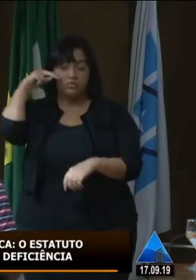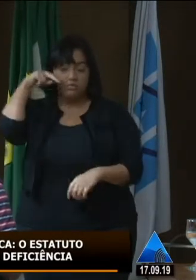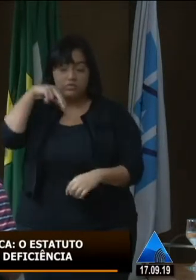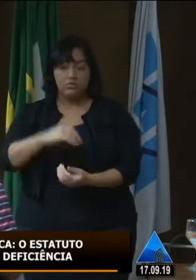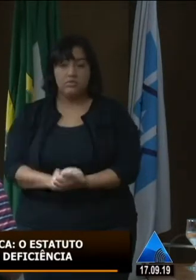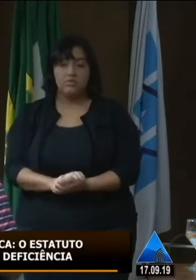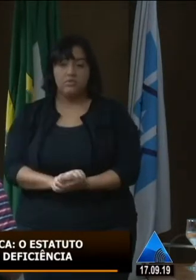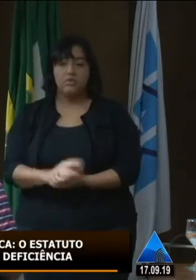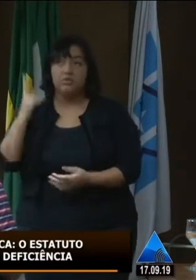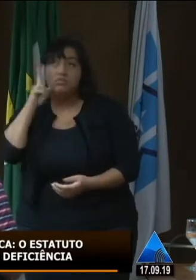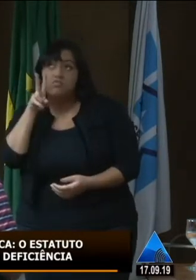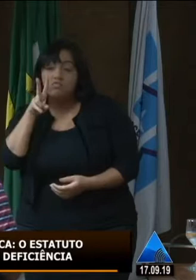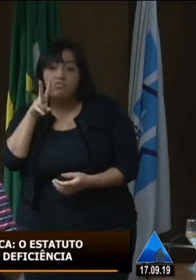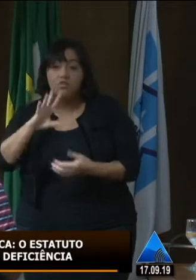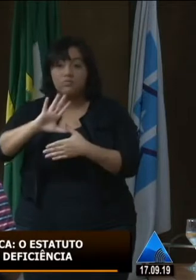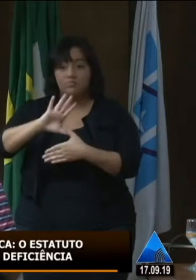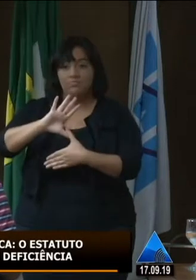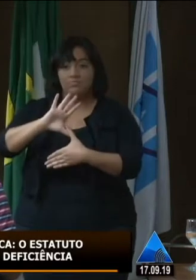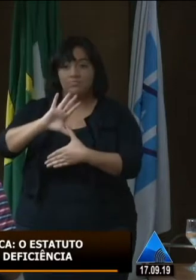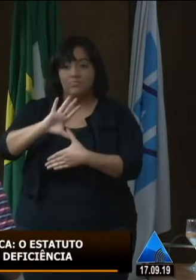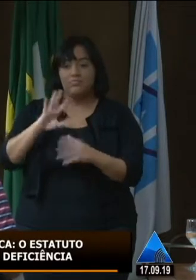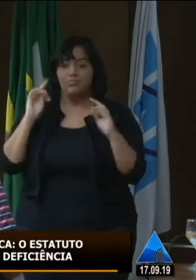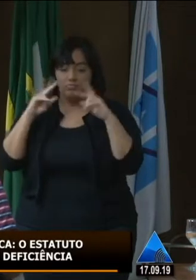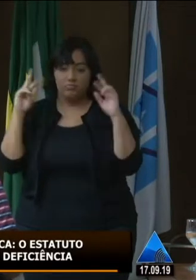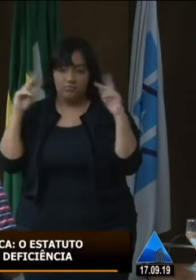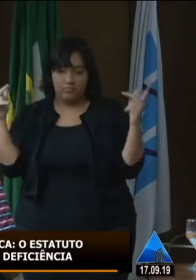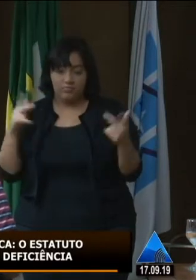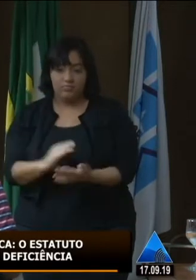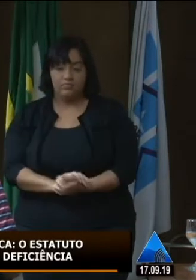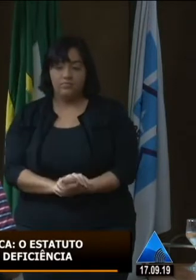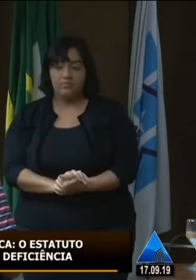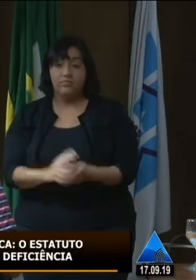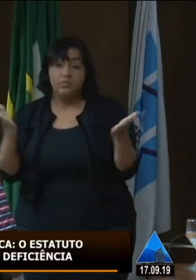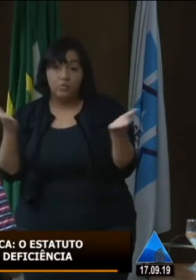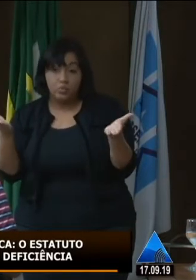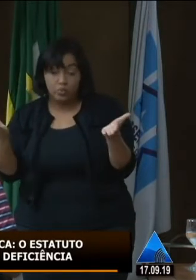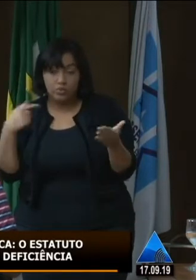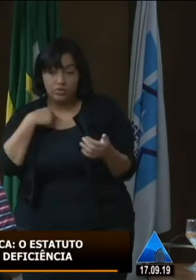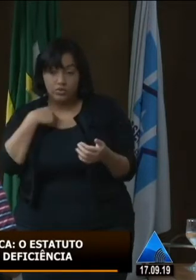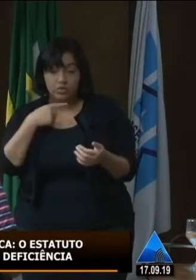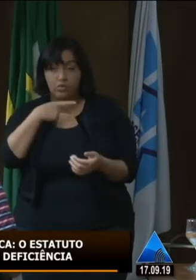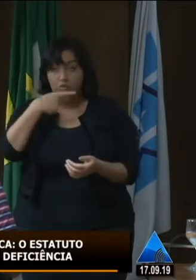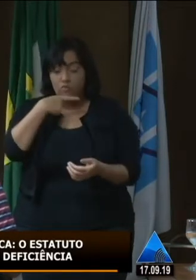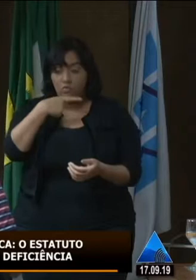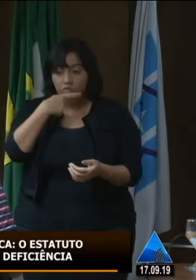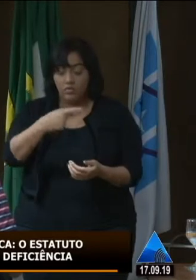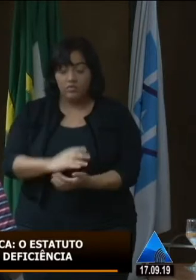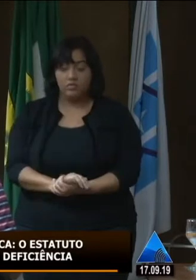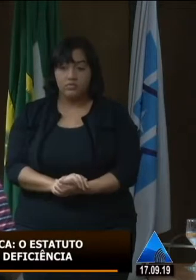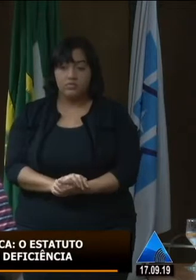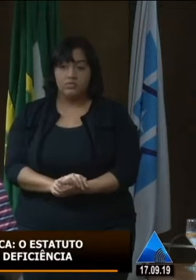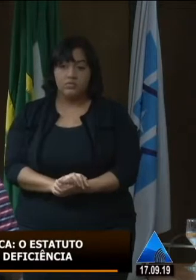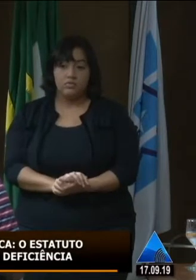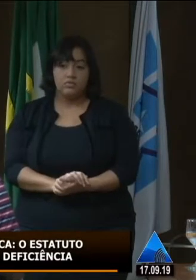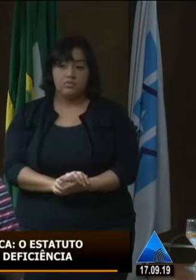outra forma, e a maturidade nos traz isso, hoje eu defendo uma pauta que muitas vezes eu não vi ser